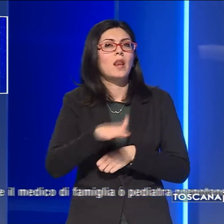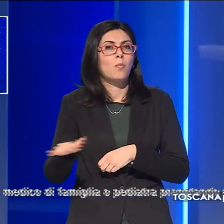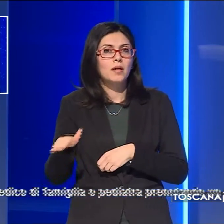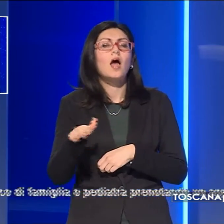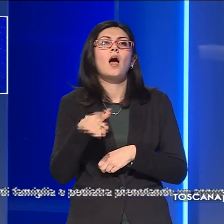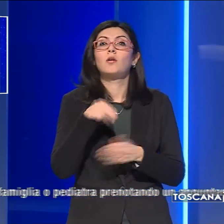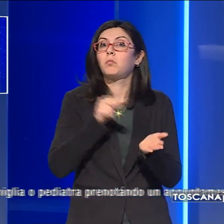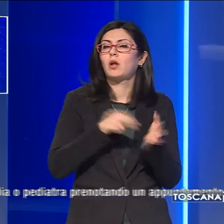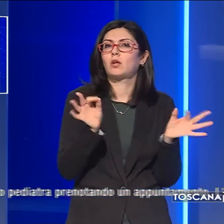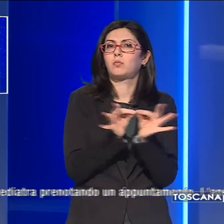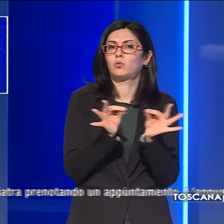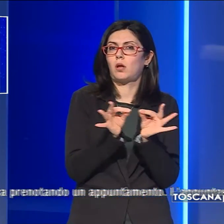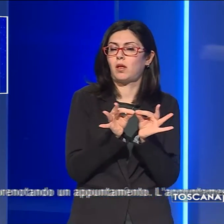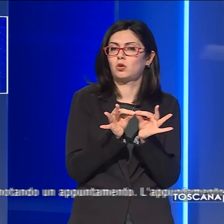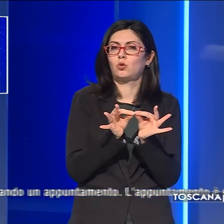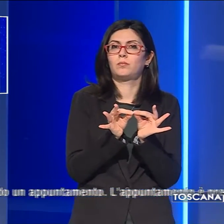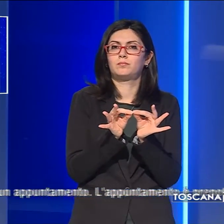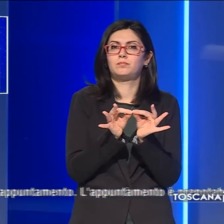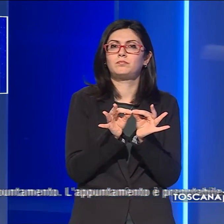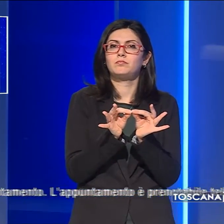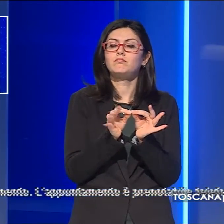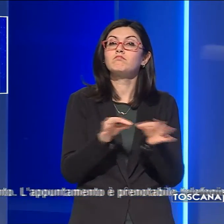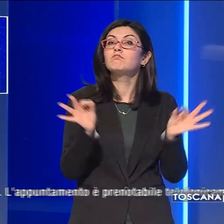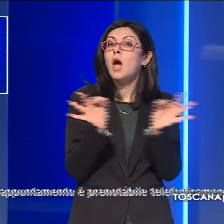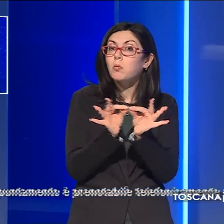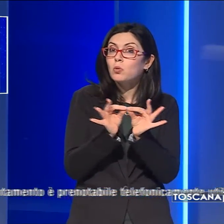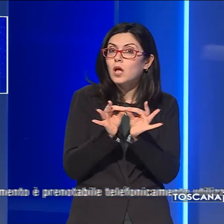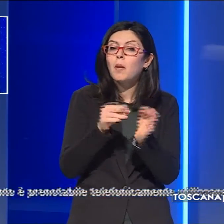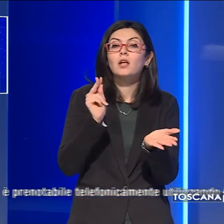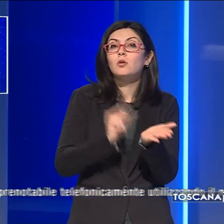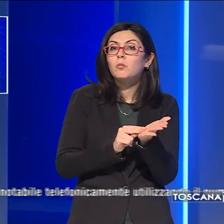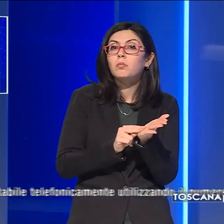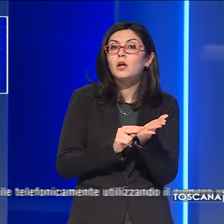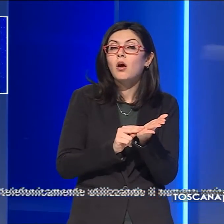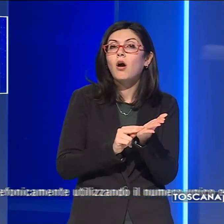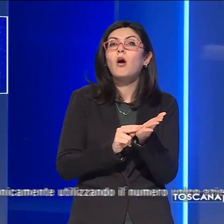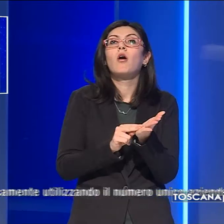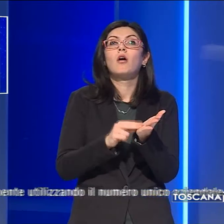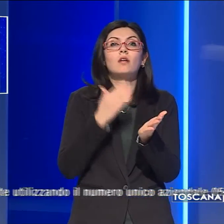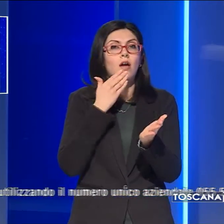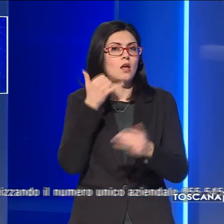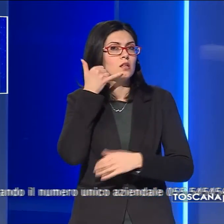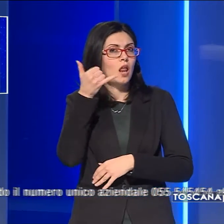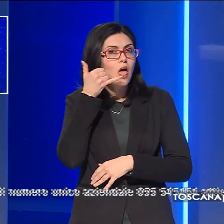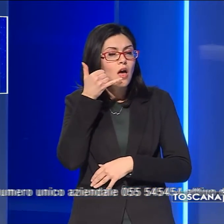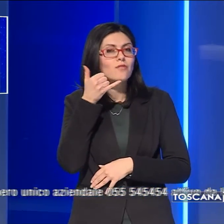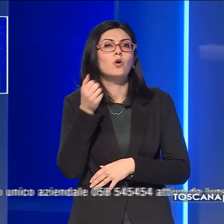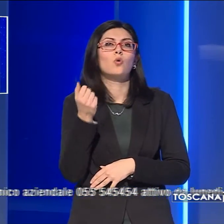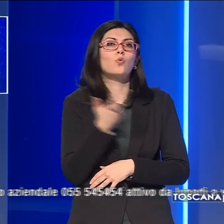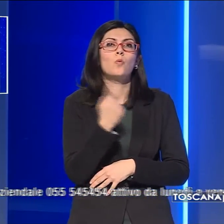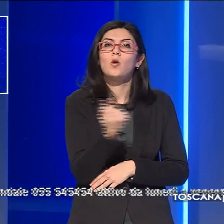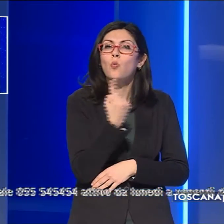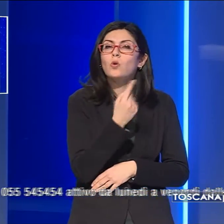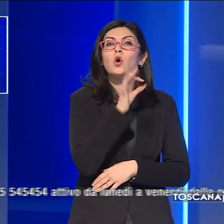appuntamento. L'appuntamento è prenotabile tramite telefono utilizzando il numero unico